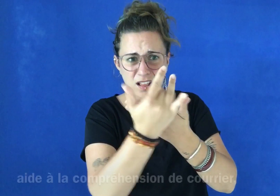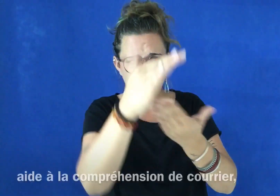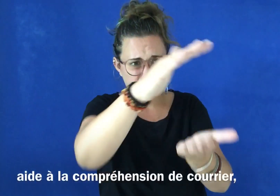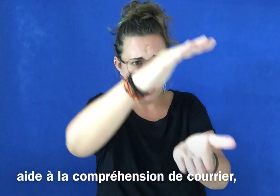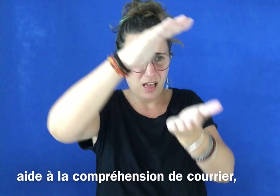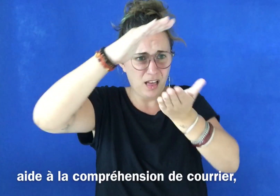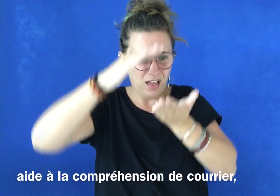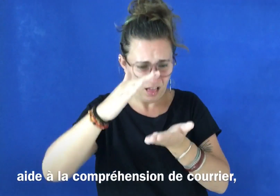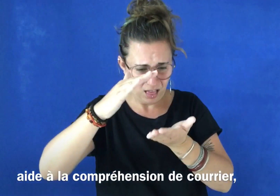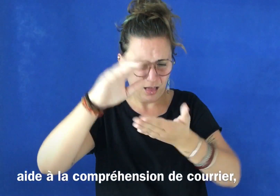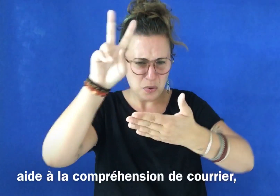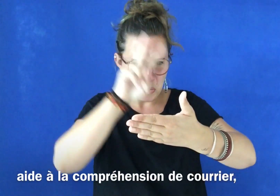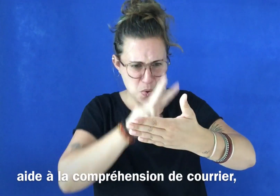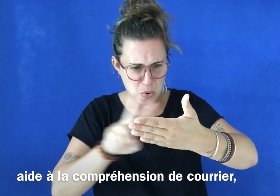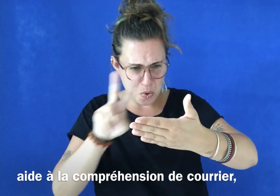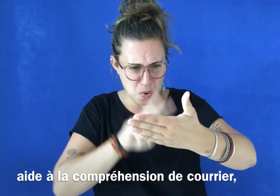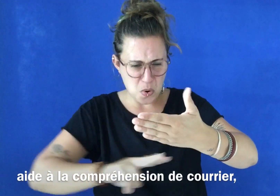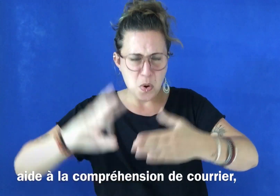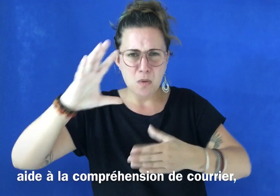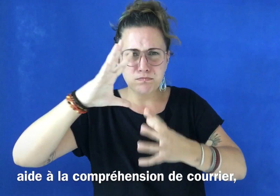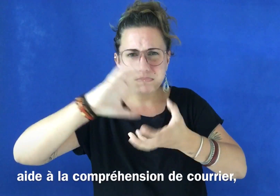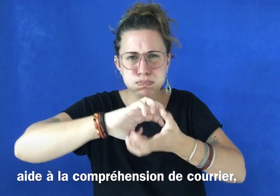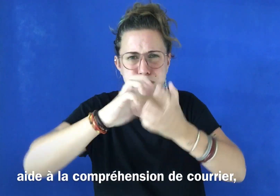Aide à la compréhension du courrier